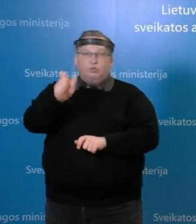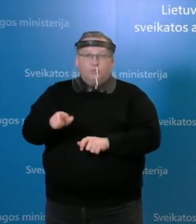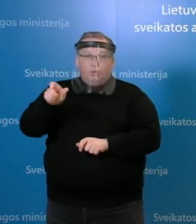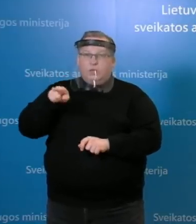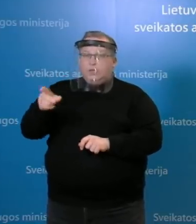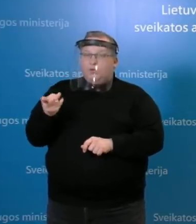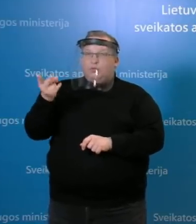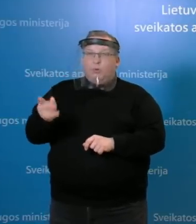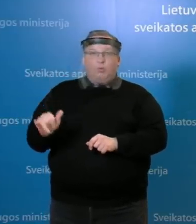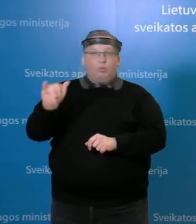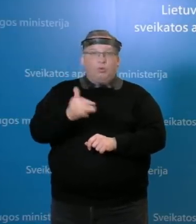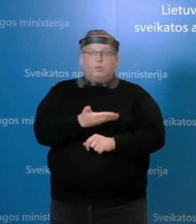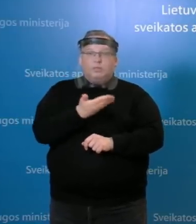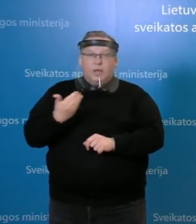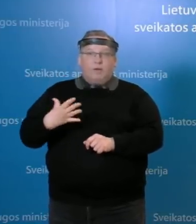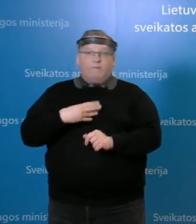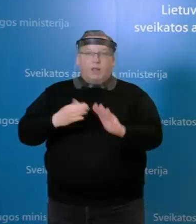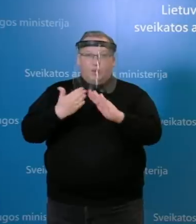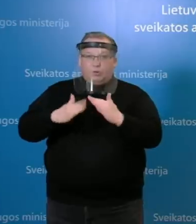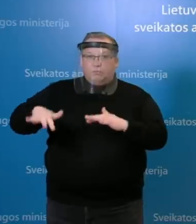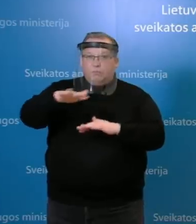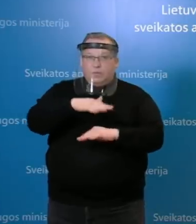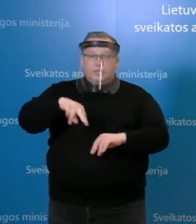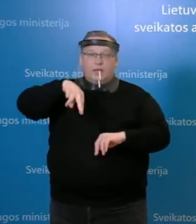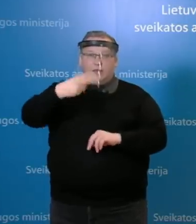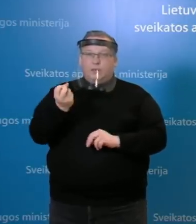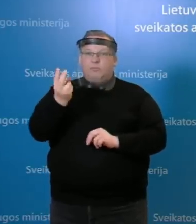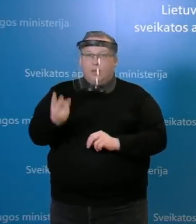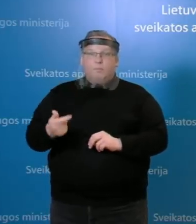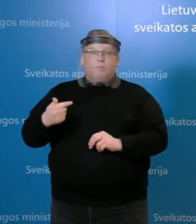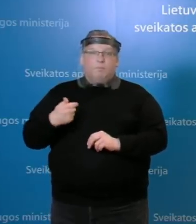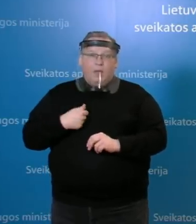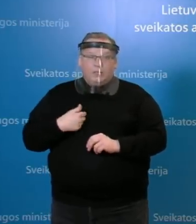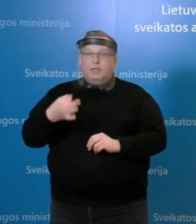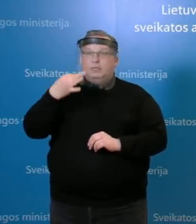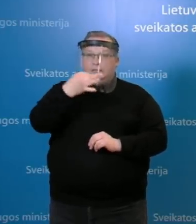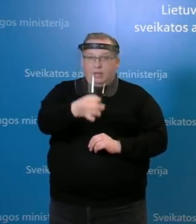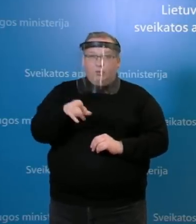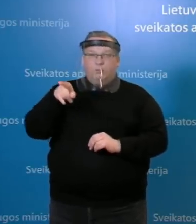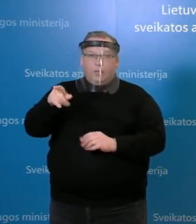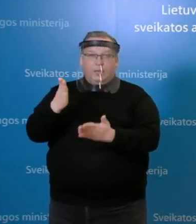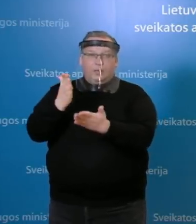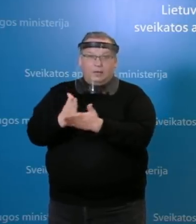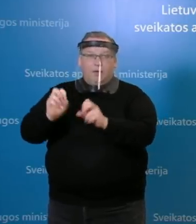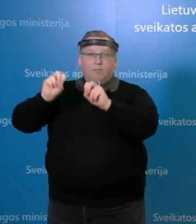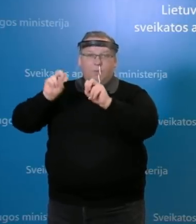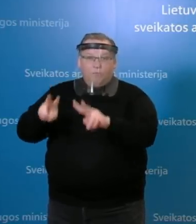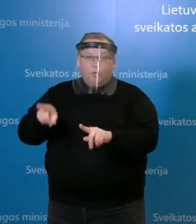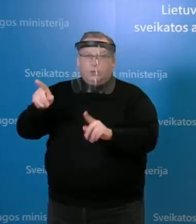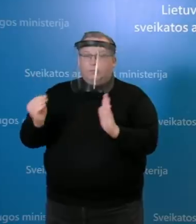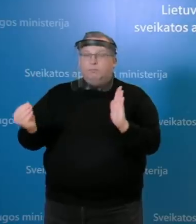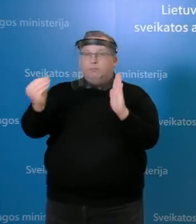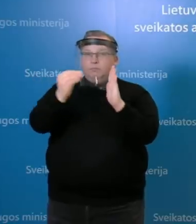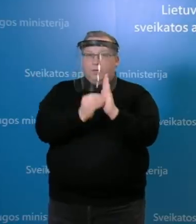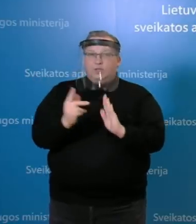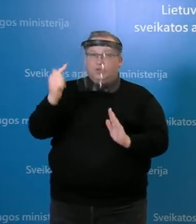esmuo niekur kiturnėjo. Apie Vilniaus miesto klinikinę ligoninę mes komunikuojam, kad ten yra žydinys, yra pažymėta ir žemėlapija, kad būtent